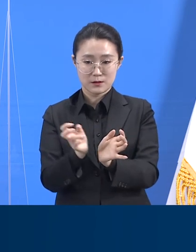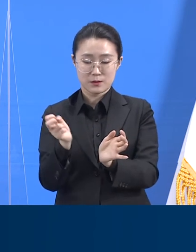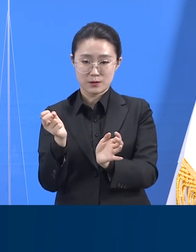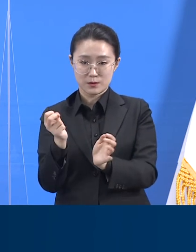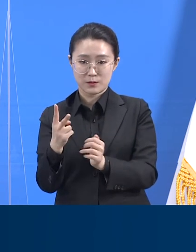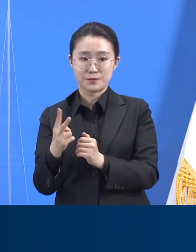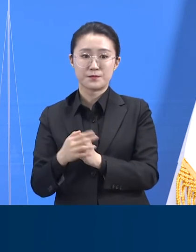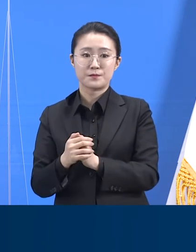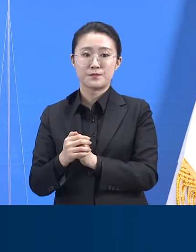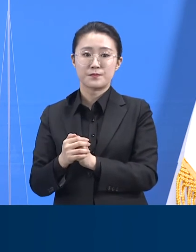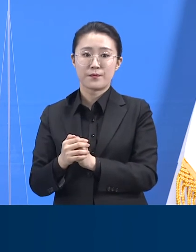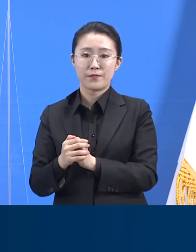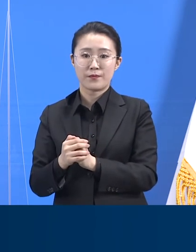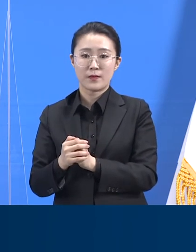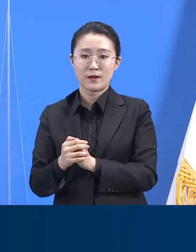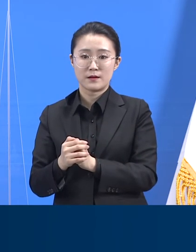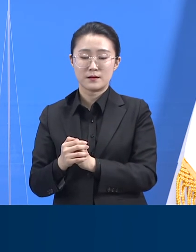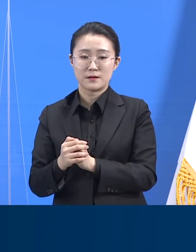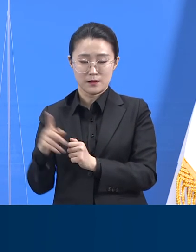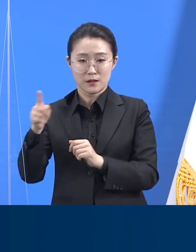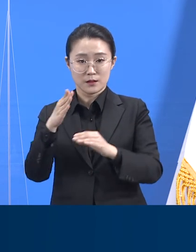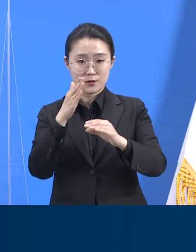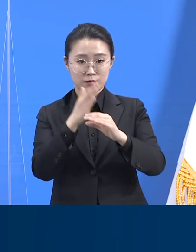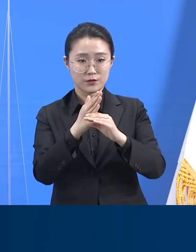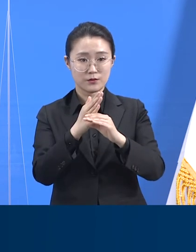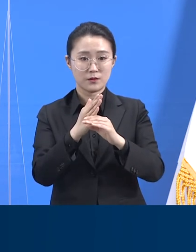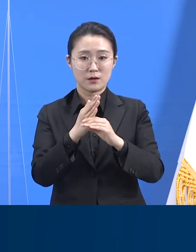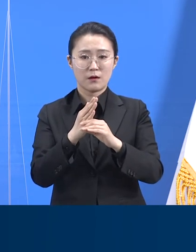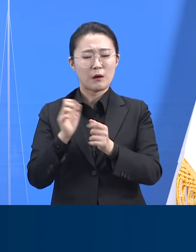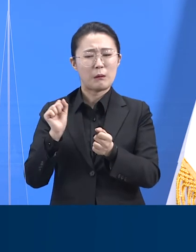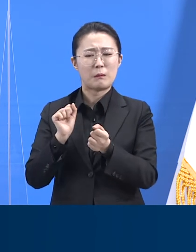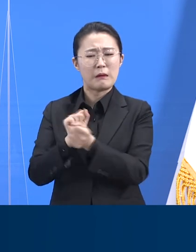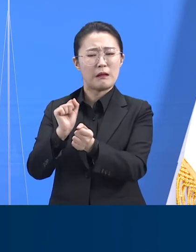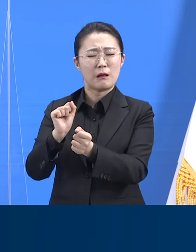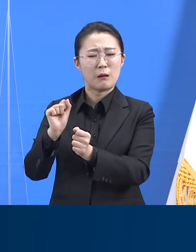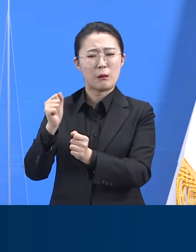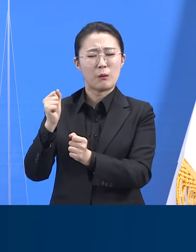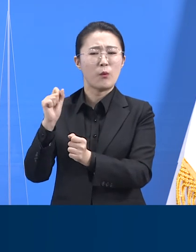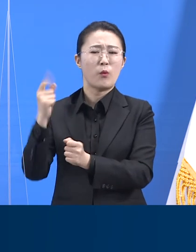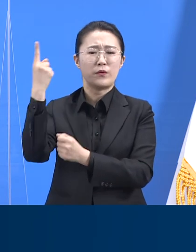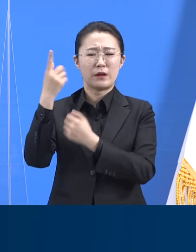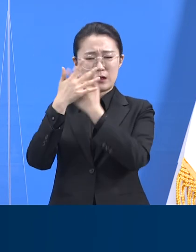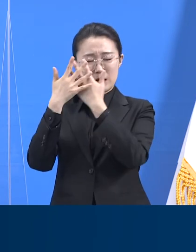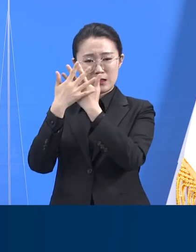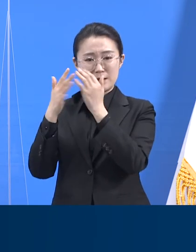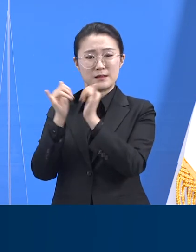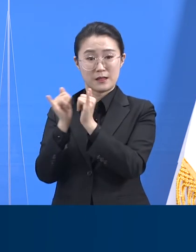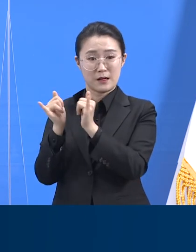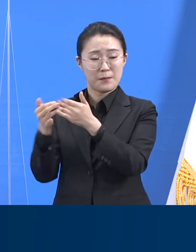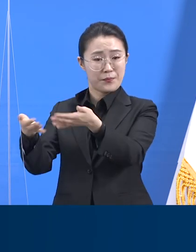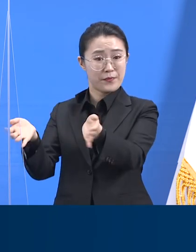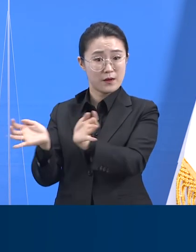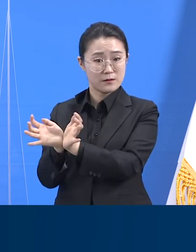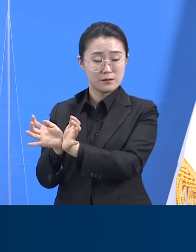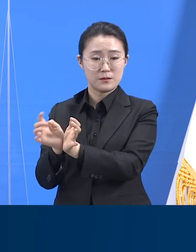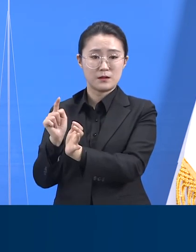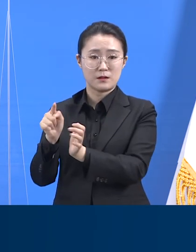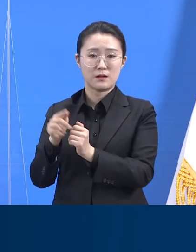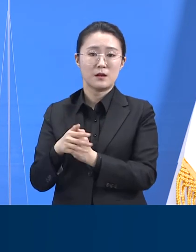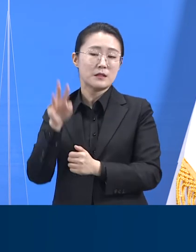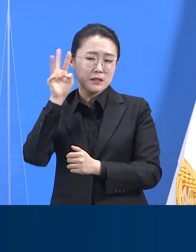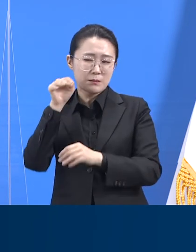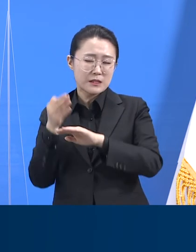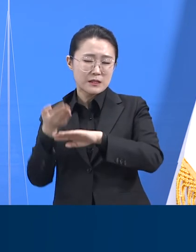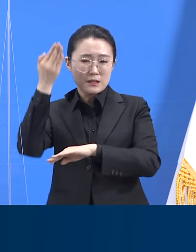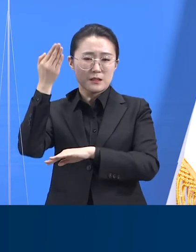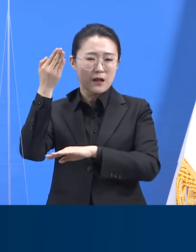그룹입니다. 이 중 경로 미상 그룹에서 증상 발현 후 진단까지 3일 이상 지연된 비율이 가장